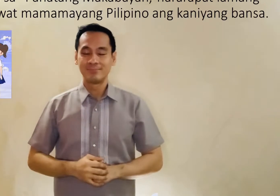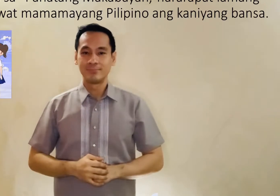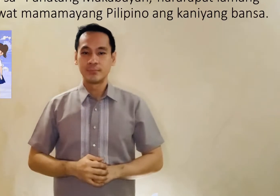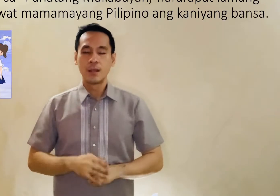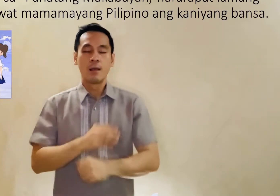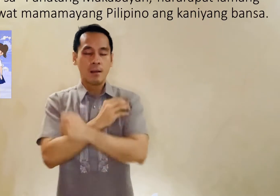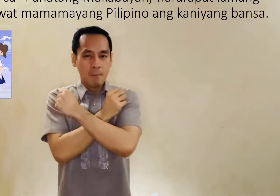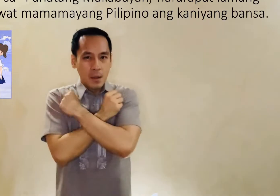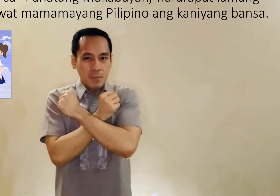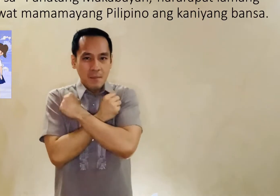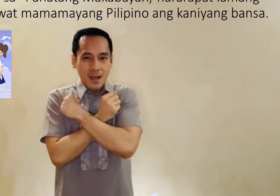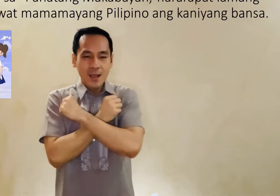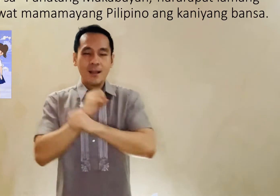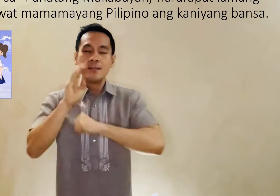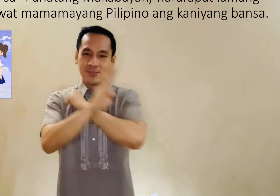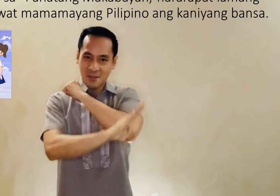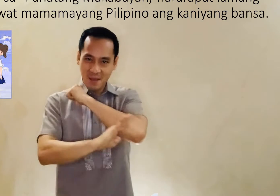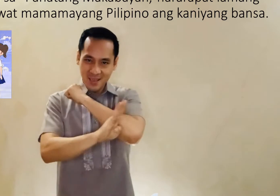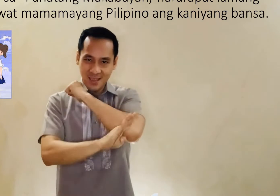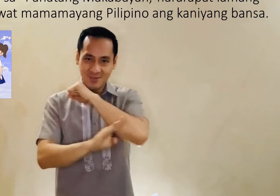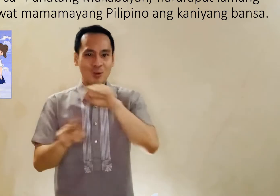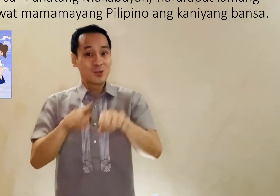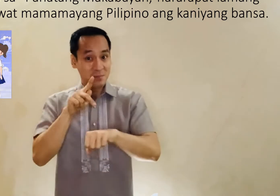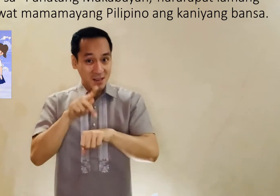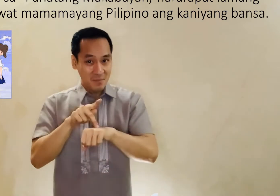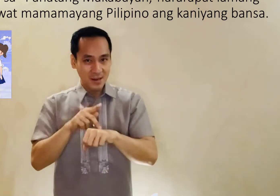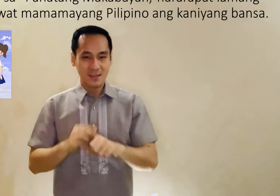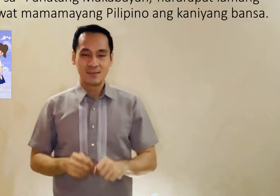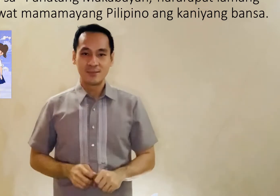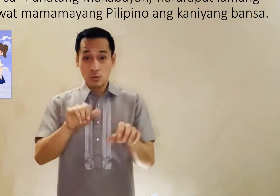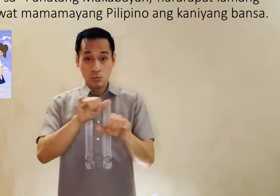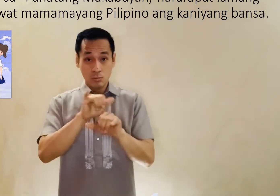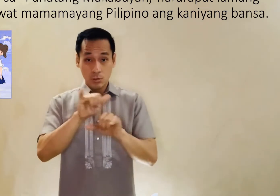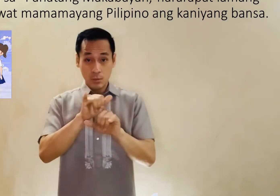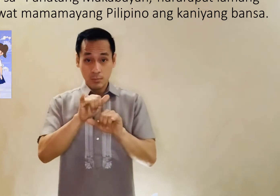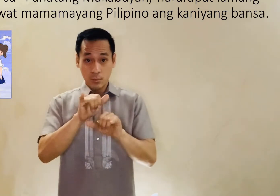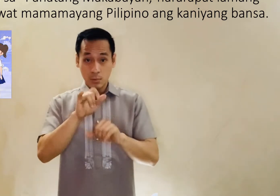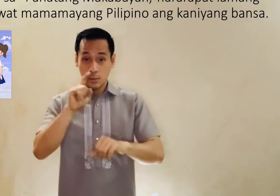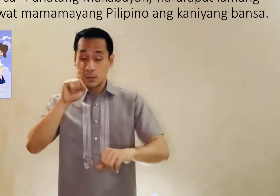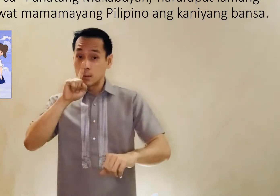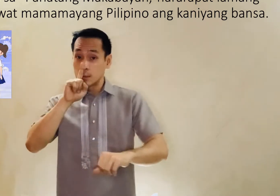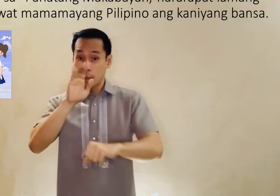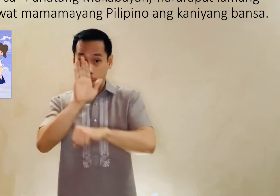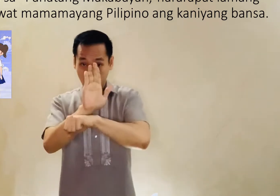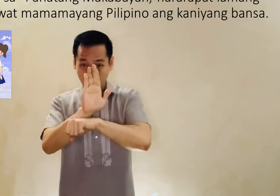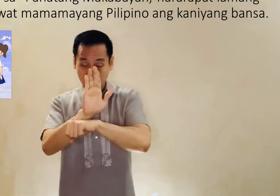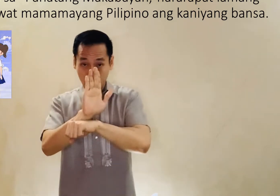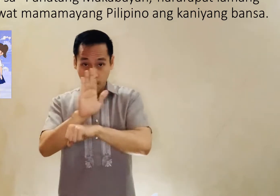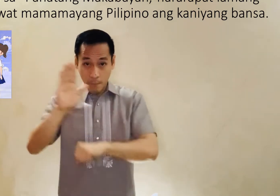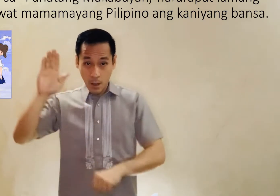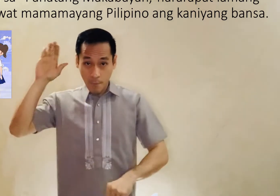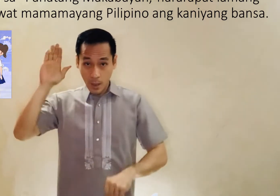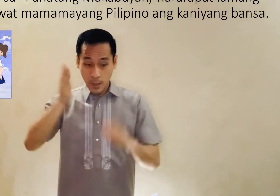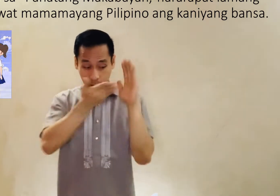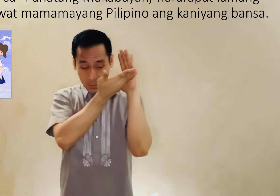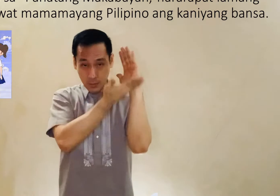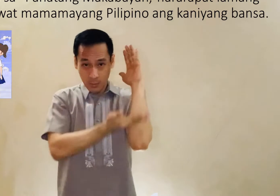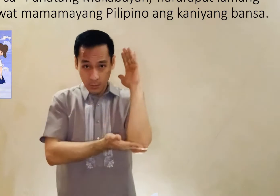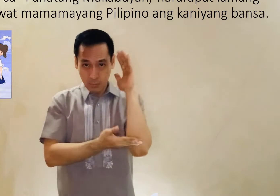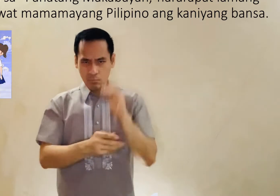Pagmamahal sa bayan Gaya ng nakasaad sa panatang makabayan, nararapat lamang